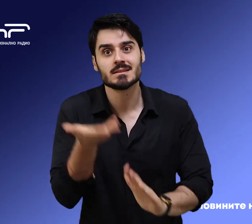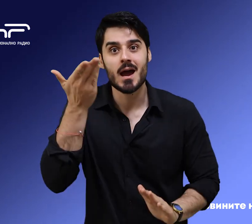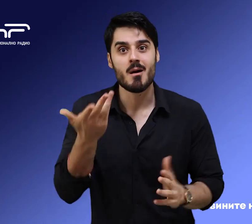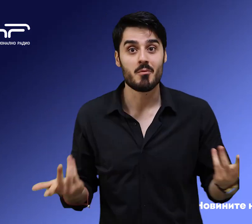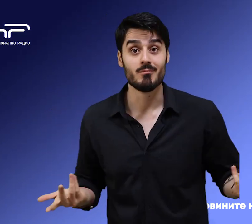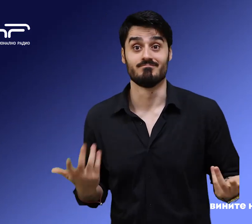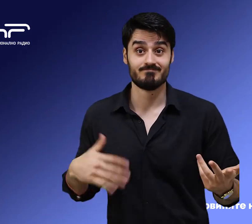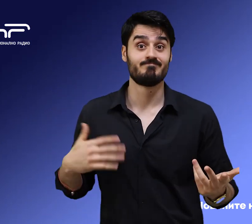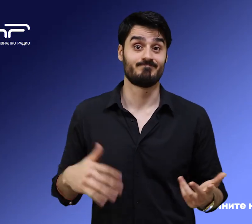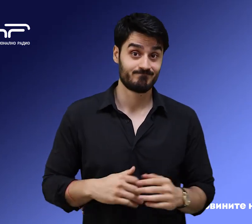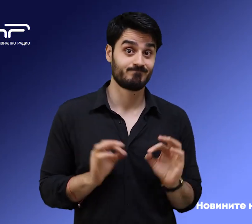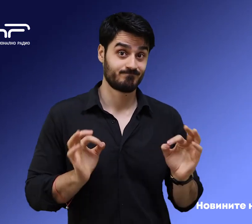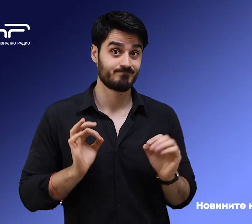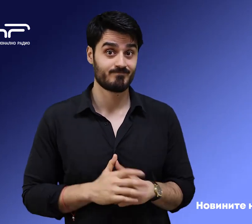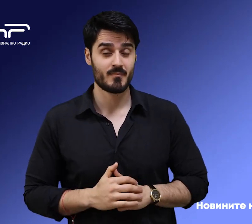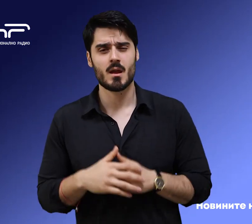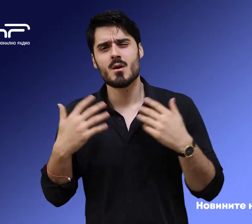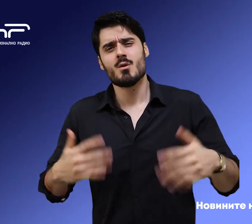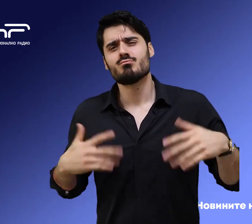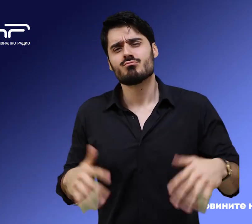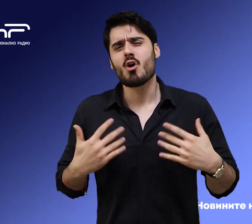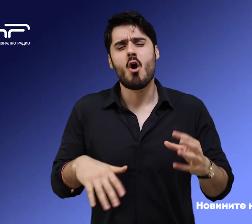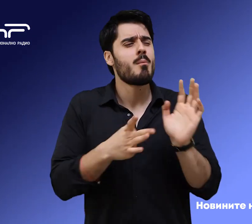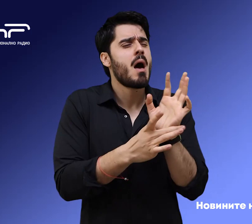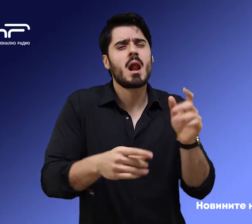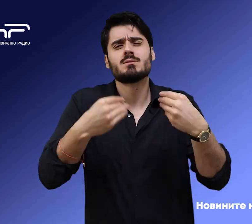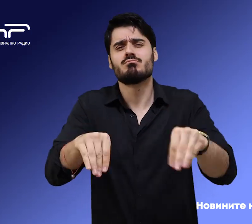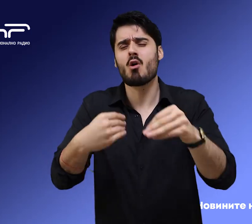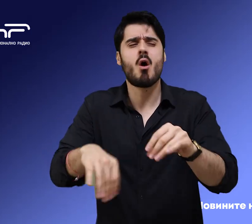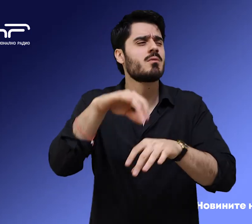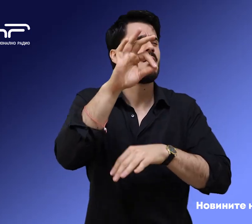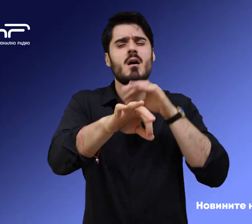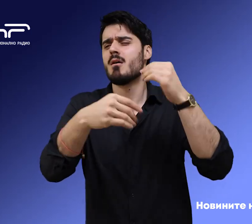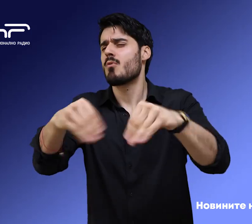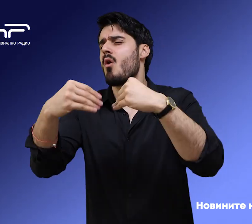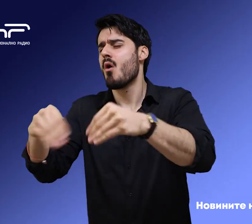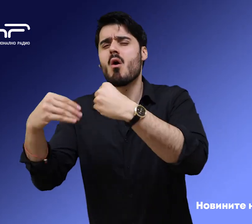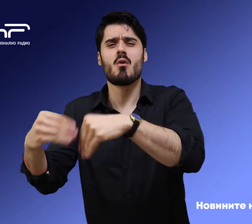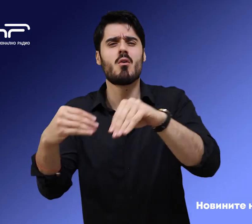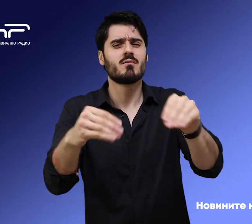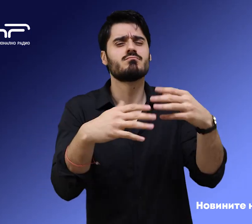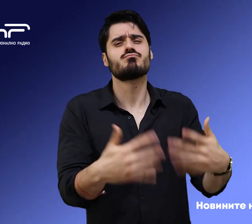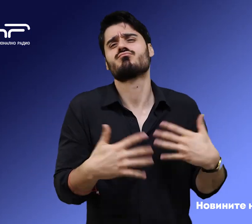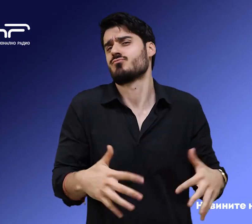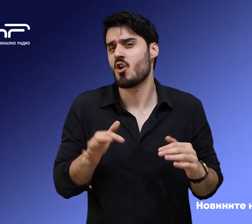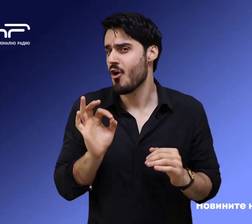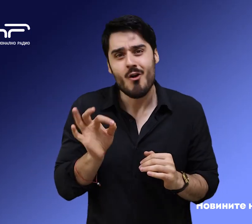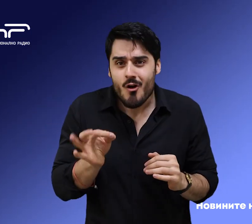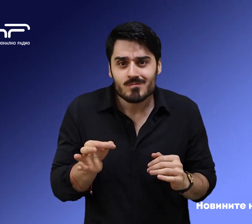Надежда Николова. Сред многообразието от мартеници присъстват най-вече българските ръчно изработените с традиционните вълнени